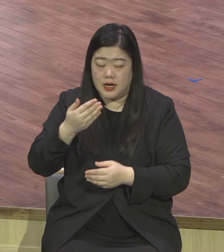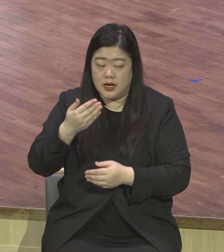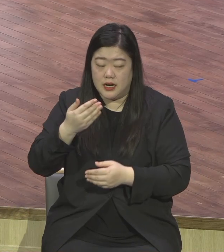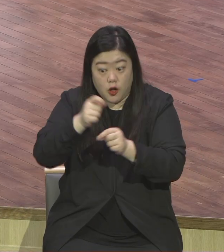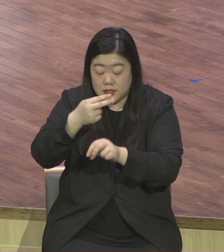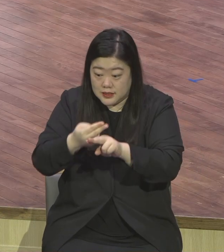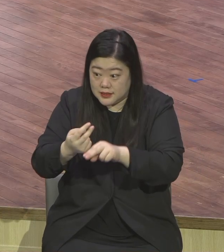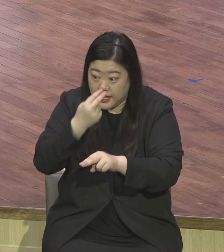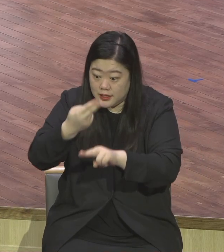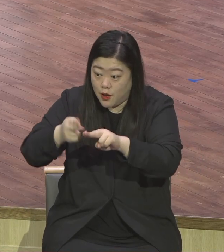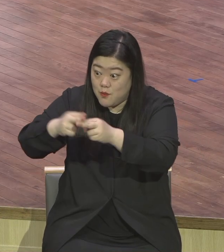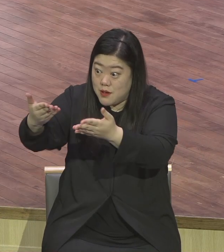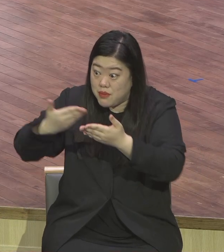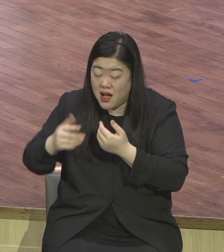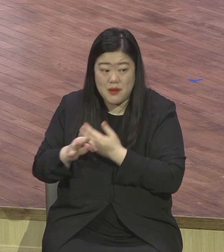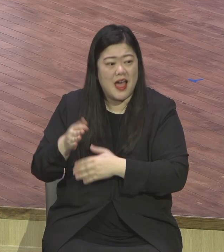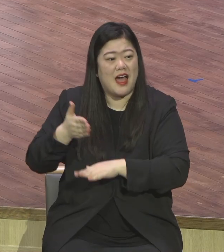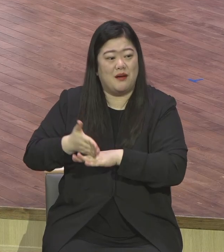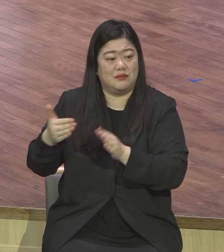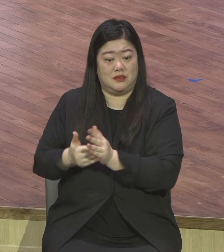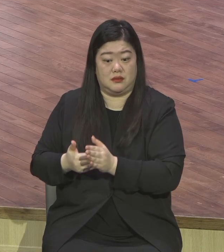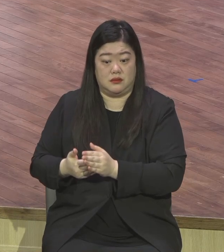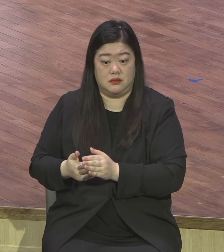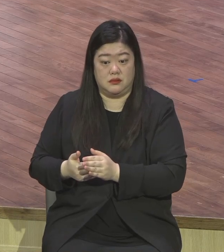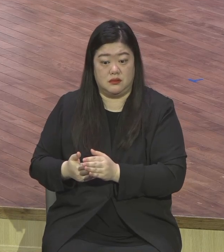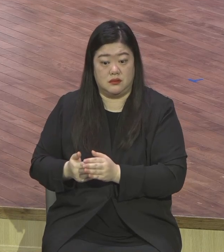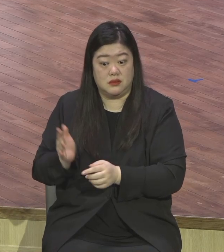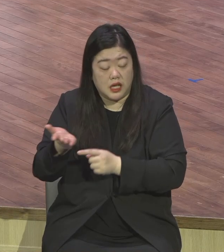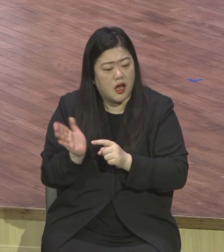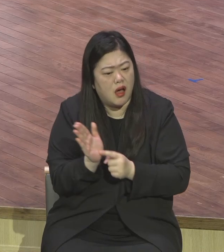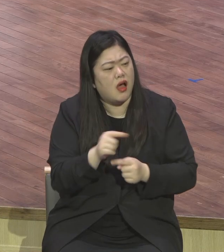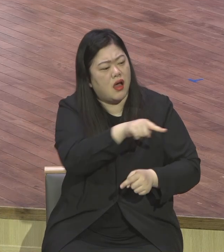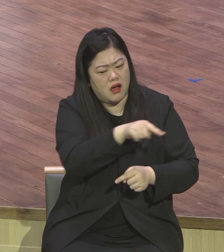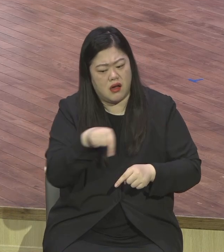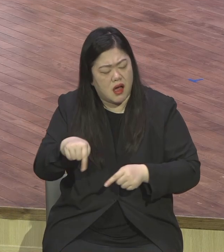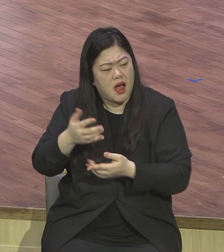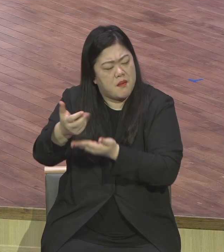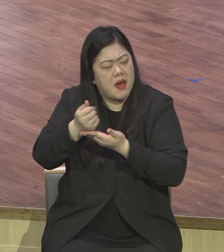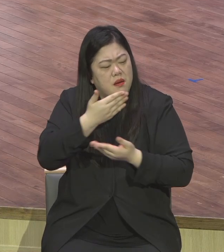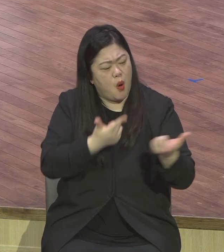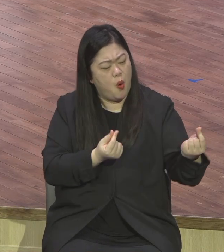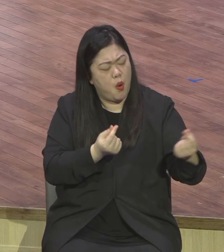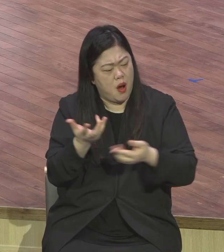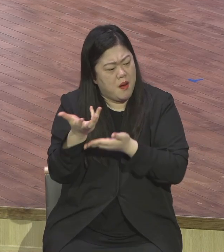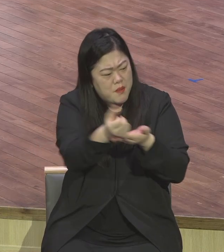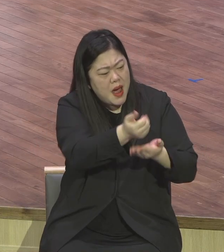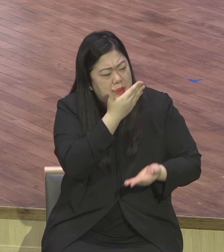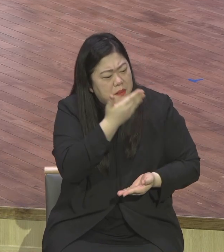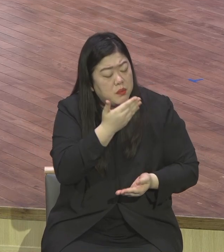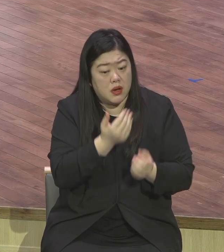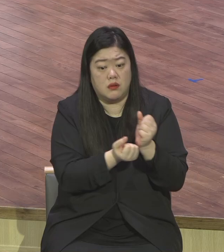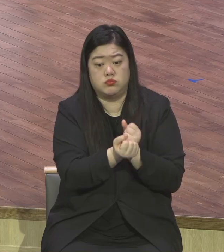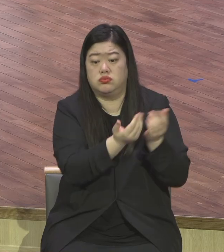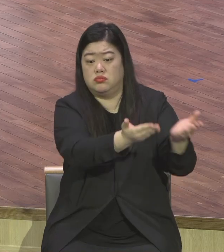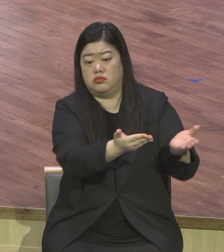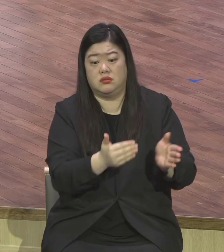거기에 하나님이 질투하는 거예요. 아멘. 다 가게 돼 있어요. 부모도 형제도